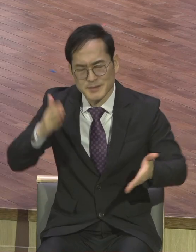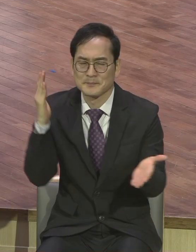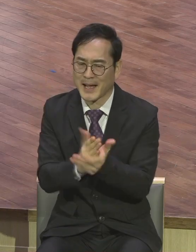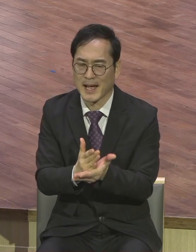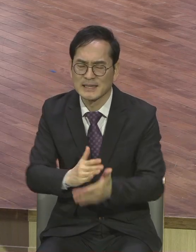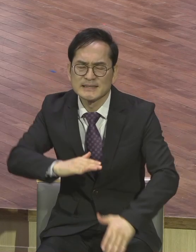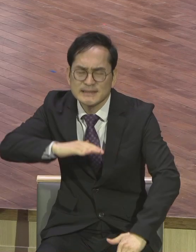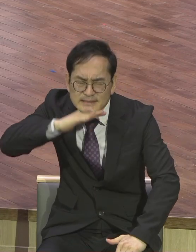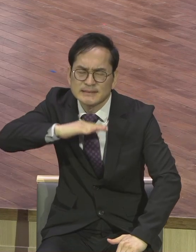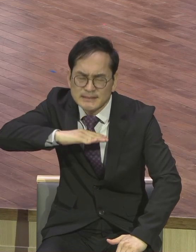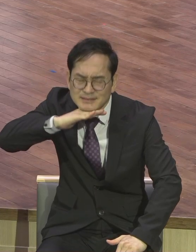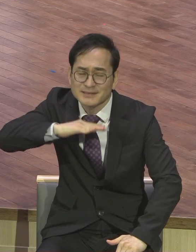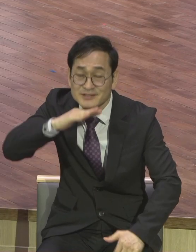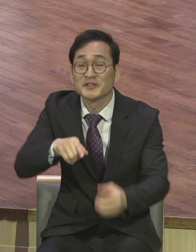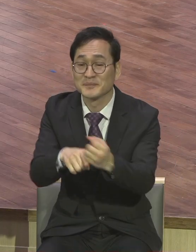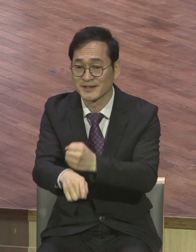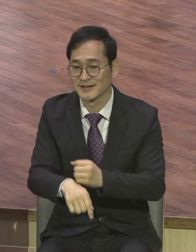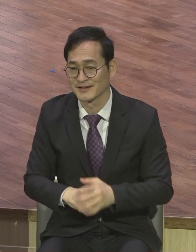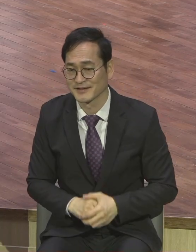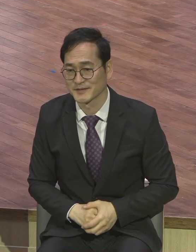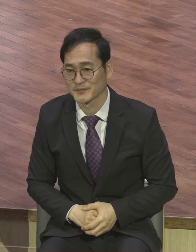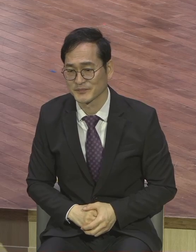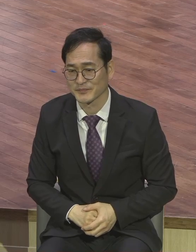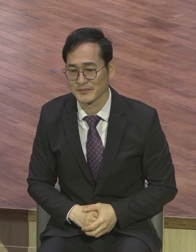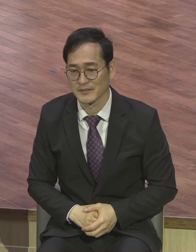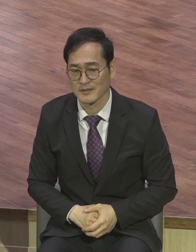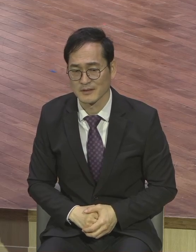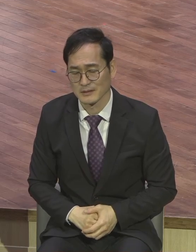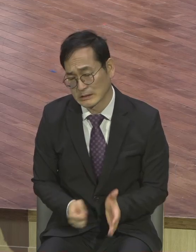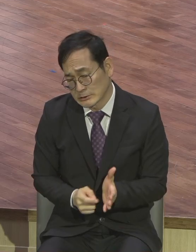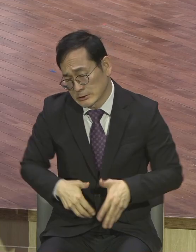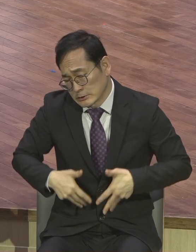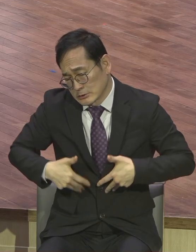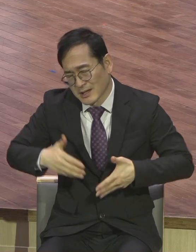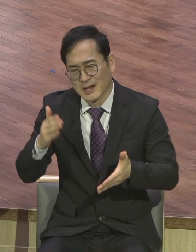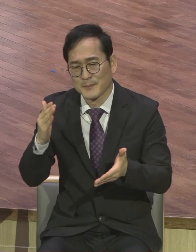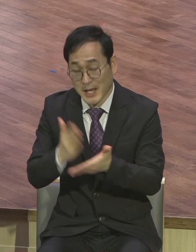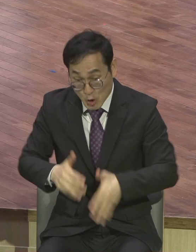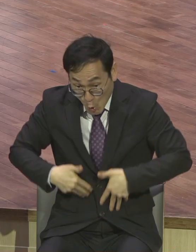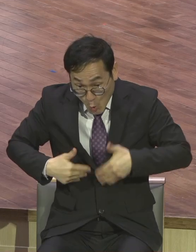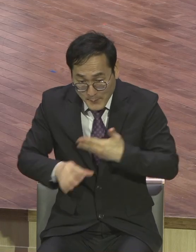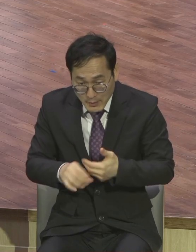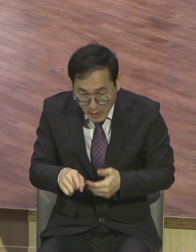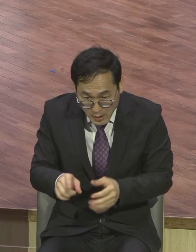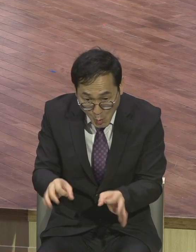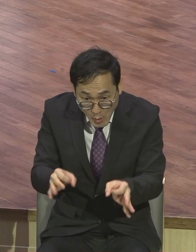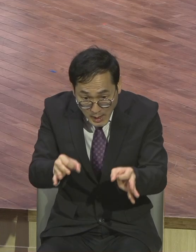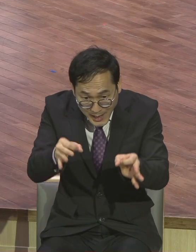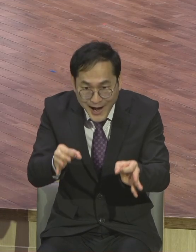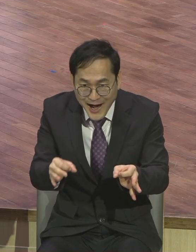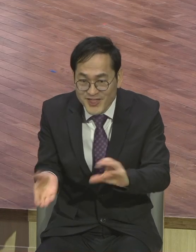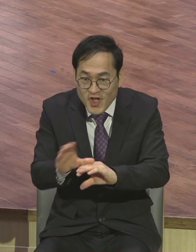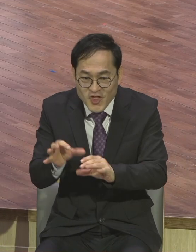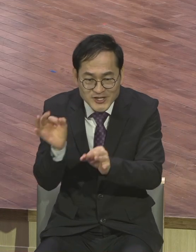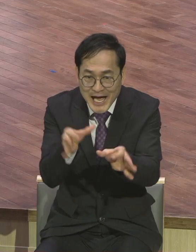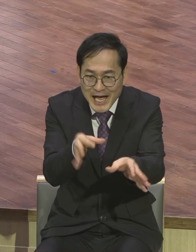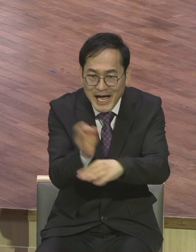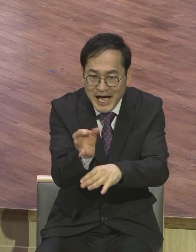그거래요 서두르지 말라 조급하면 당한다 조급하면 안 되는 뭐든지 그러지요